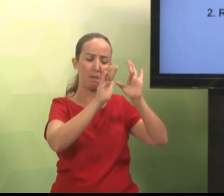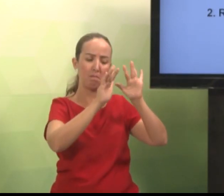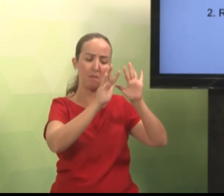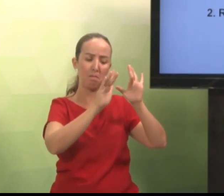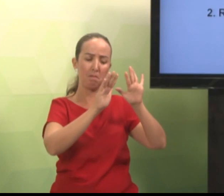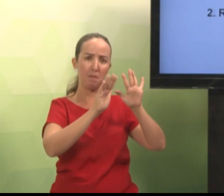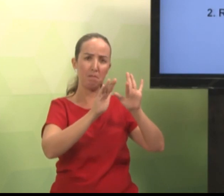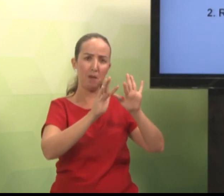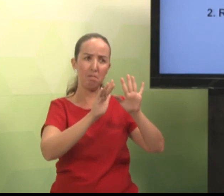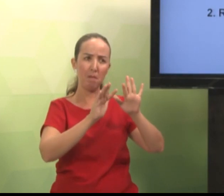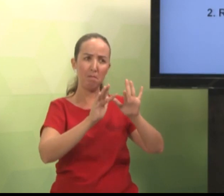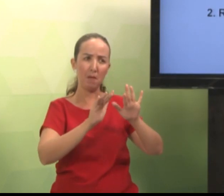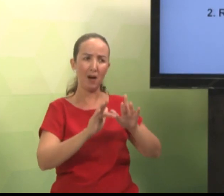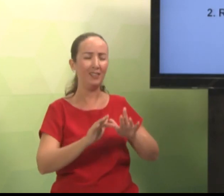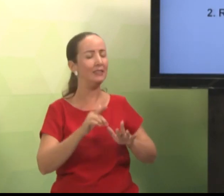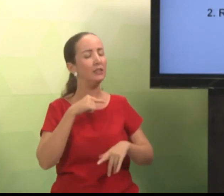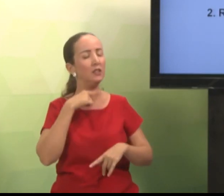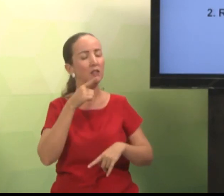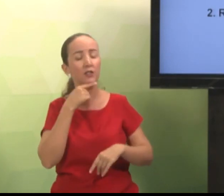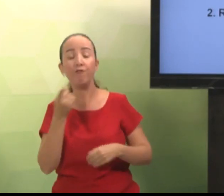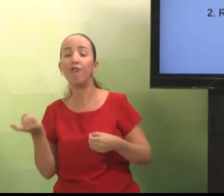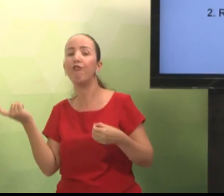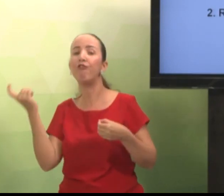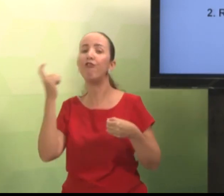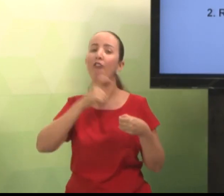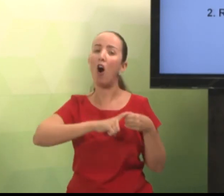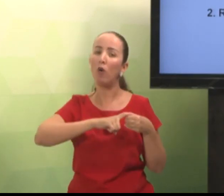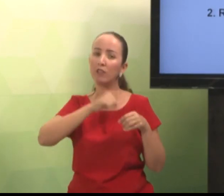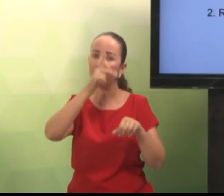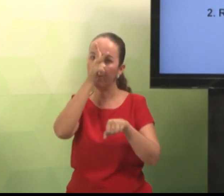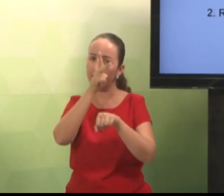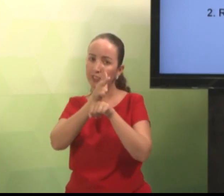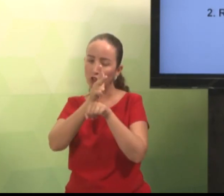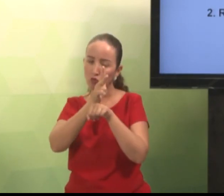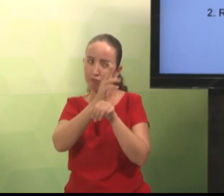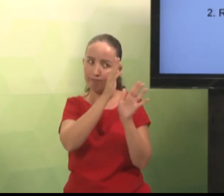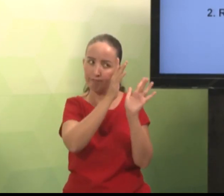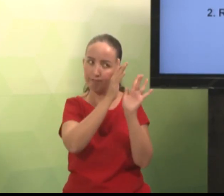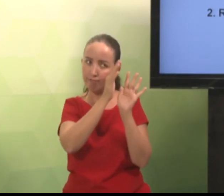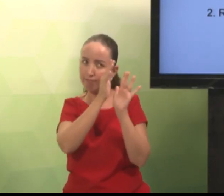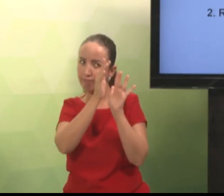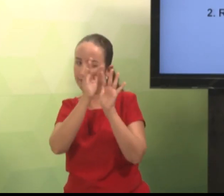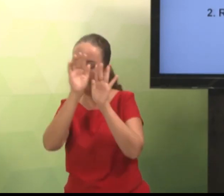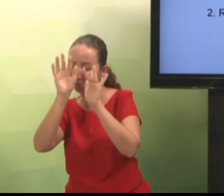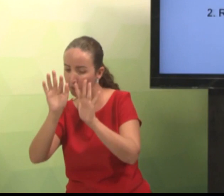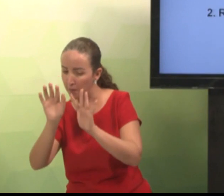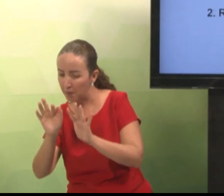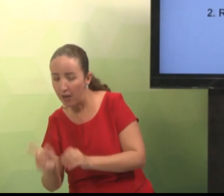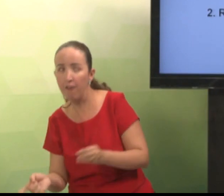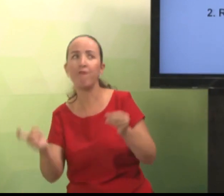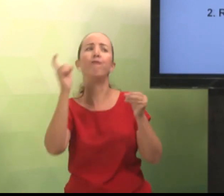Vai redigir a sua introdução. Mas, caso estiver com dúvida. Volte na aula anterior.